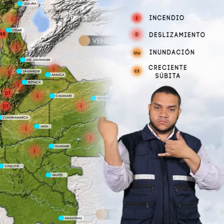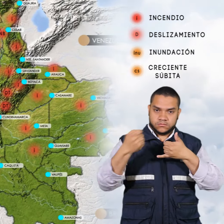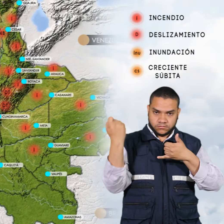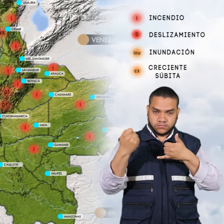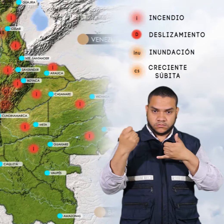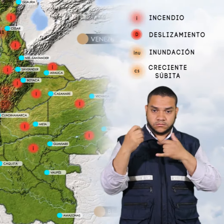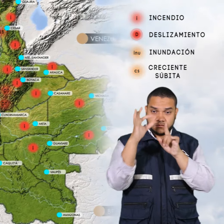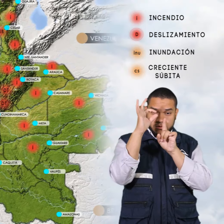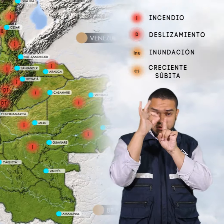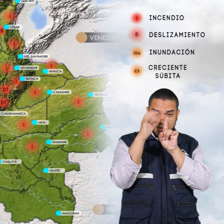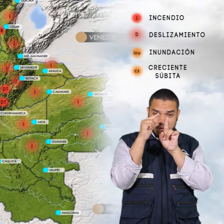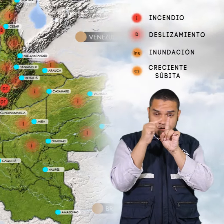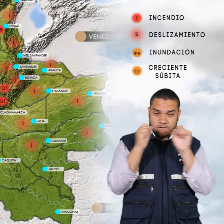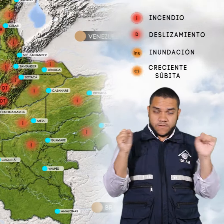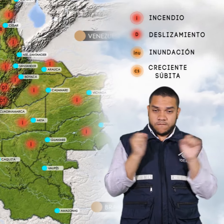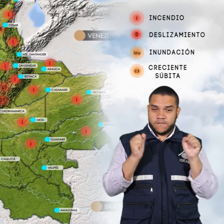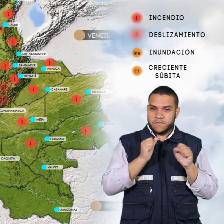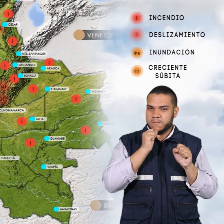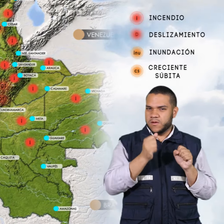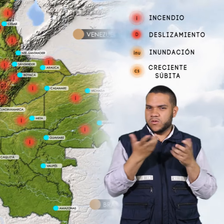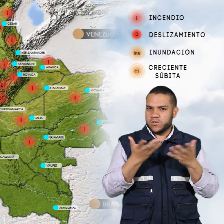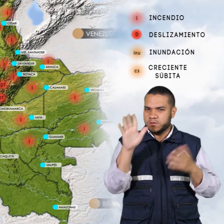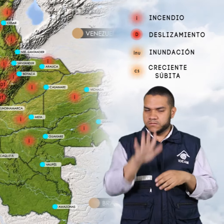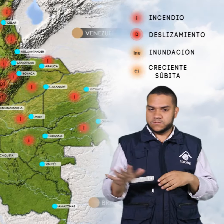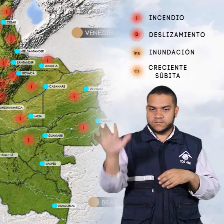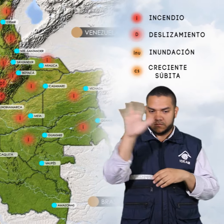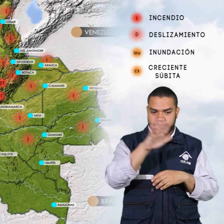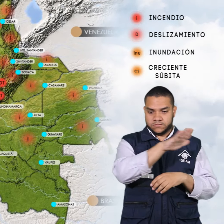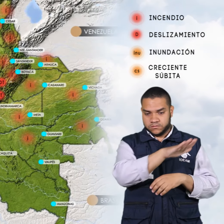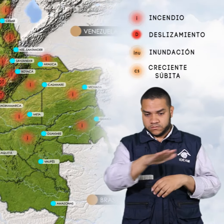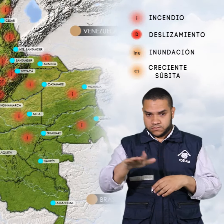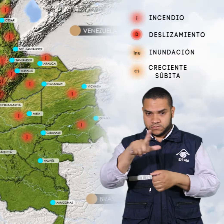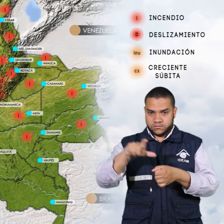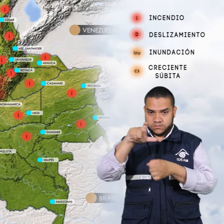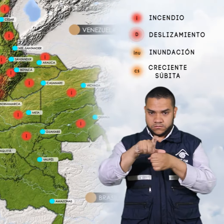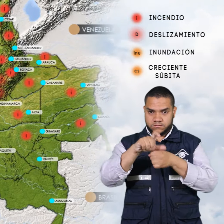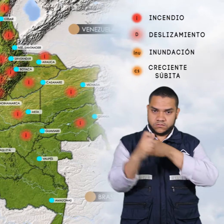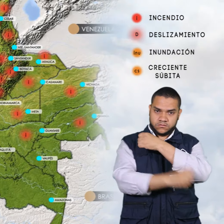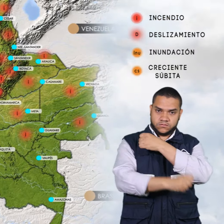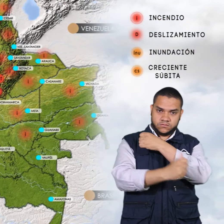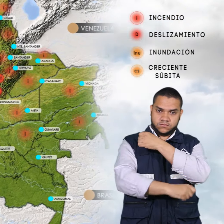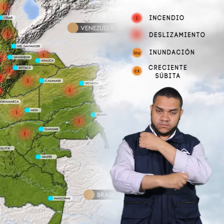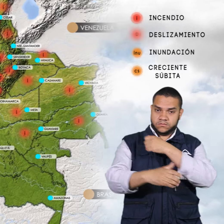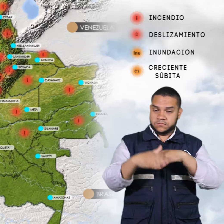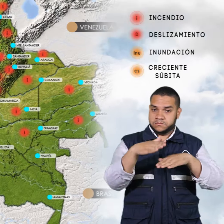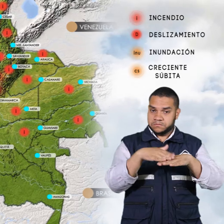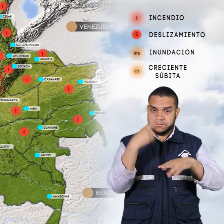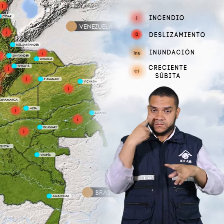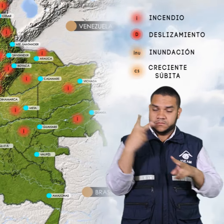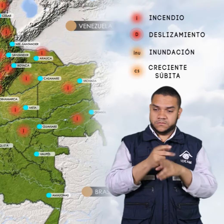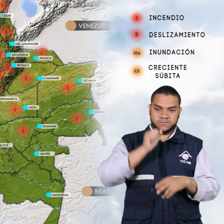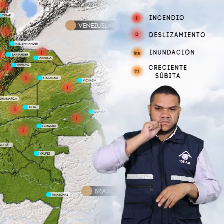descensos significativos de las temperaturas mínimas del aire en sectores del altiplano de boyacá y cundinamarca alerta naranja